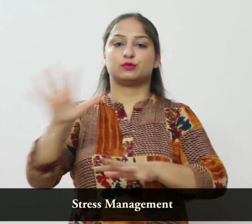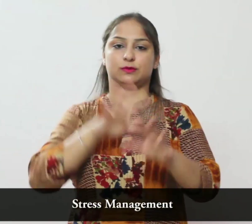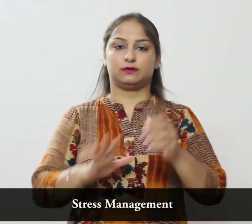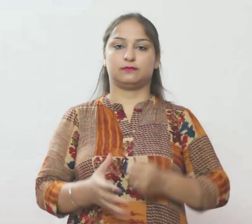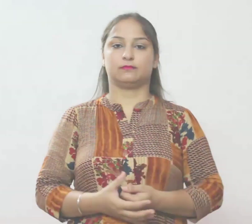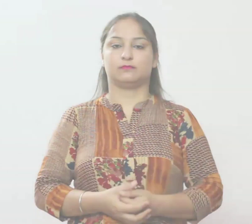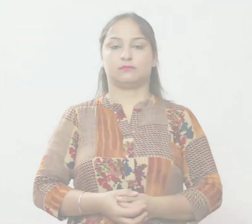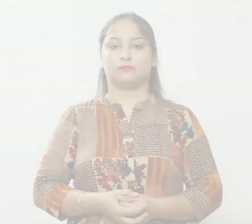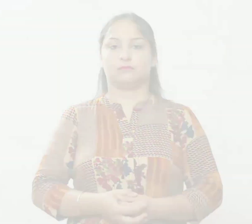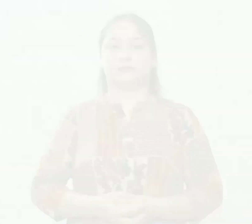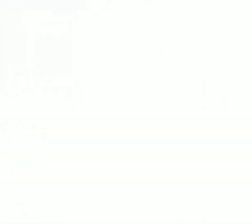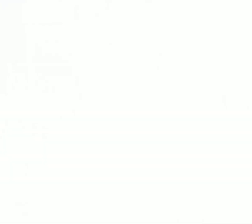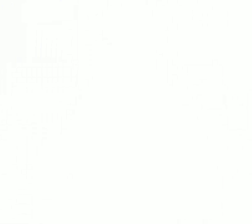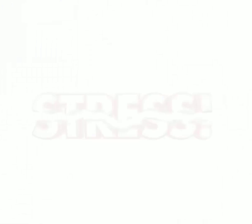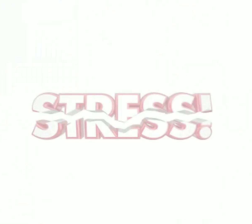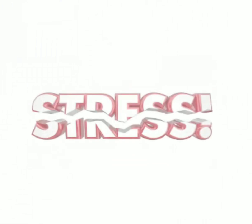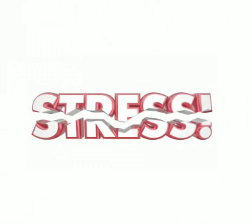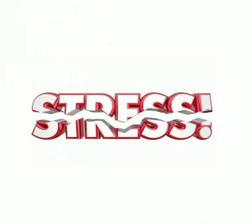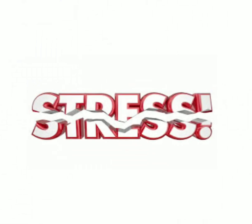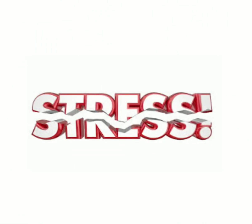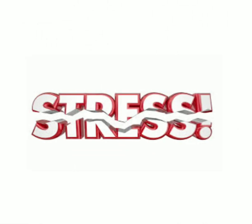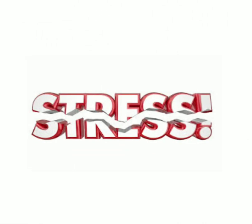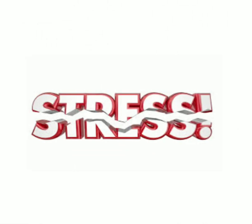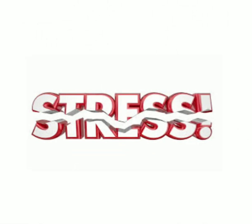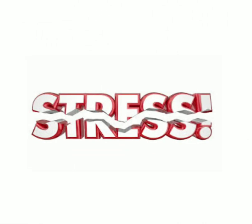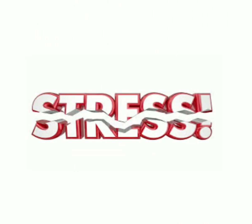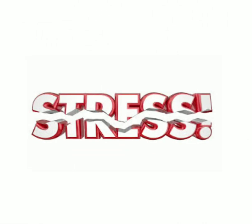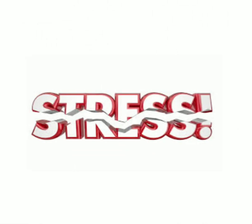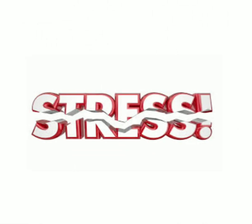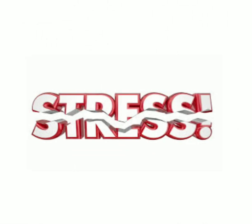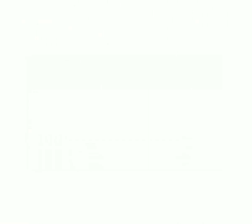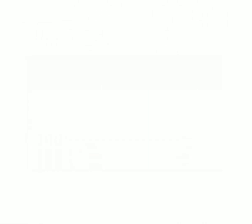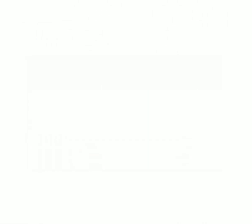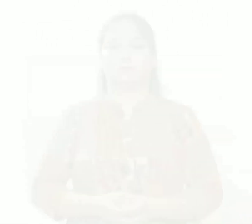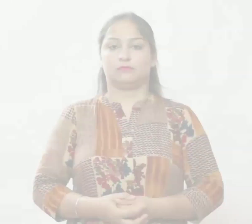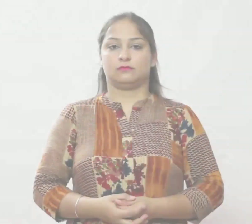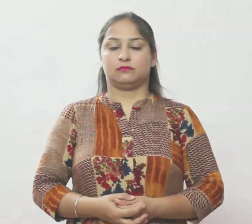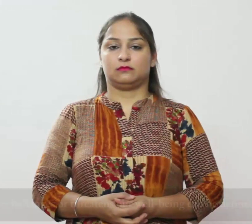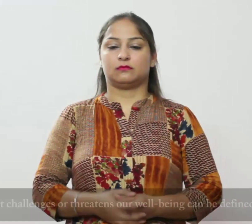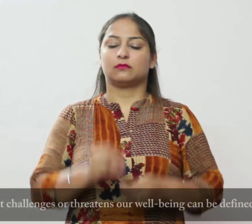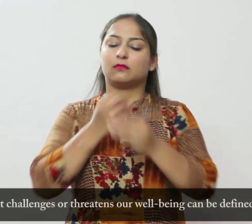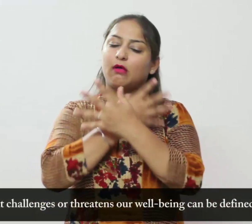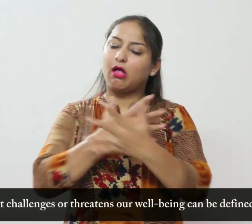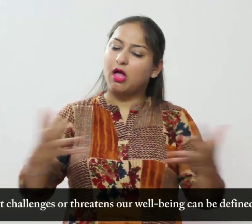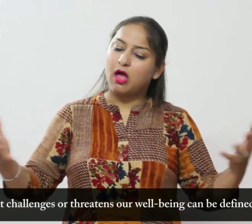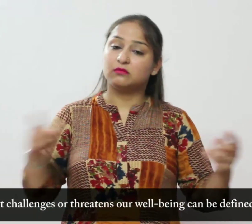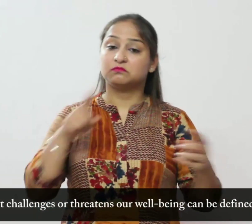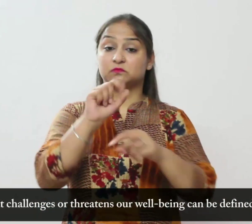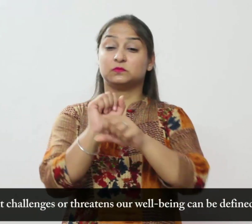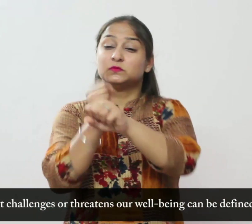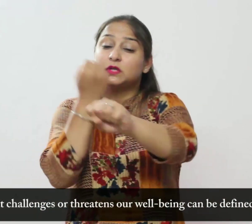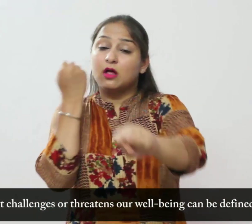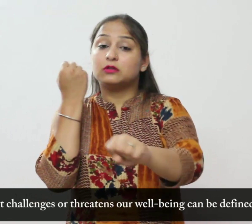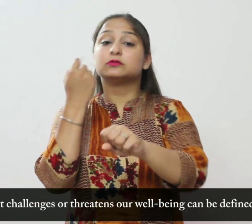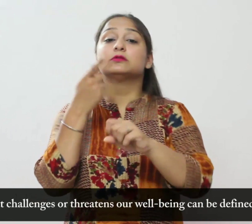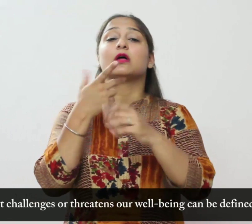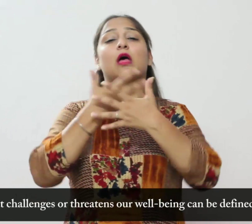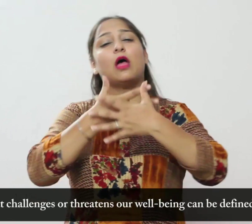कुछ भी जो हमारे कल्यान को चुनौती या धमकी देता है उसे तनाव के रूप में परिभाशत